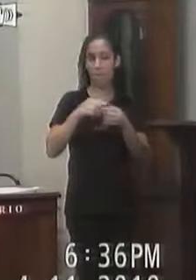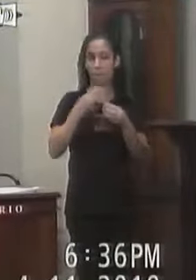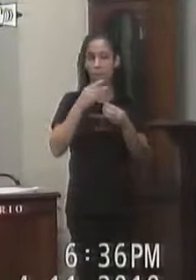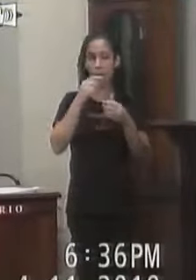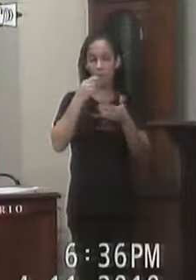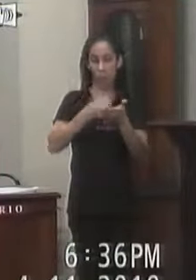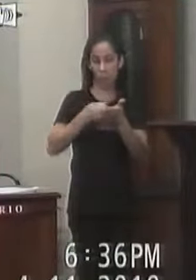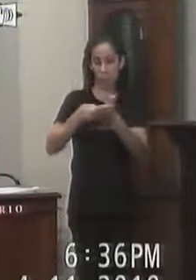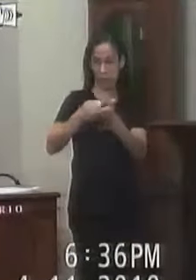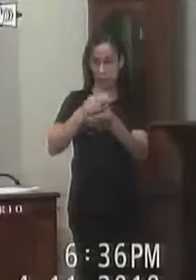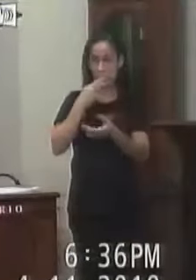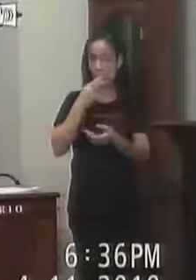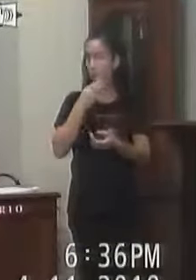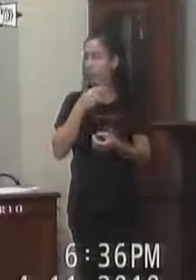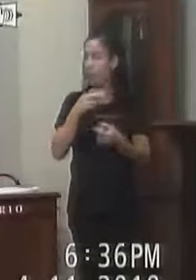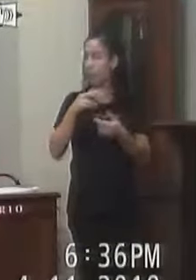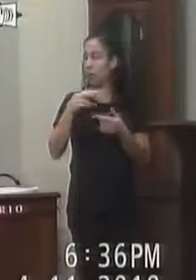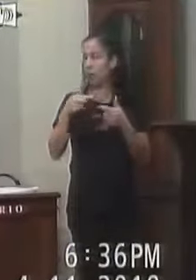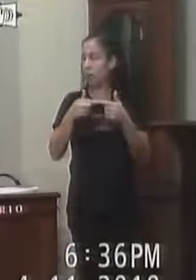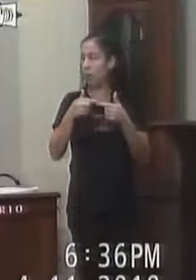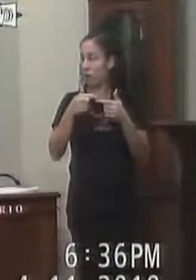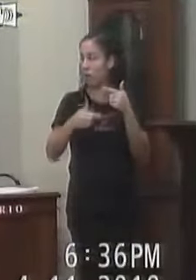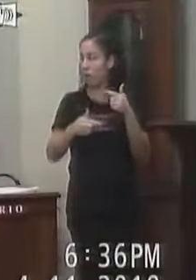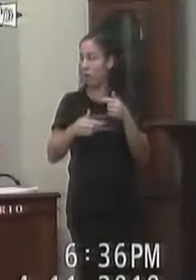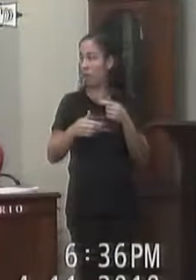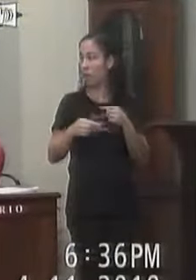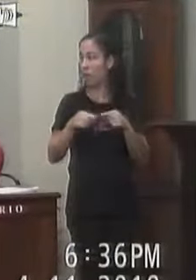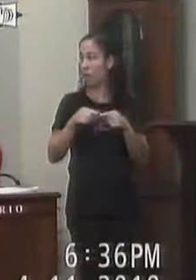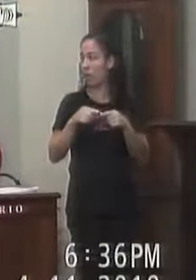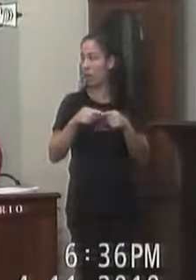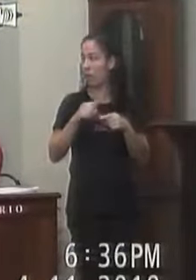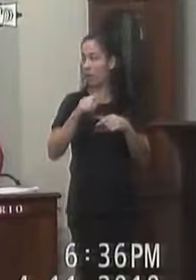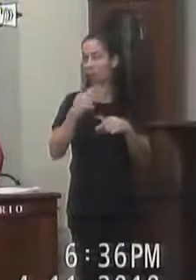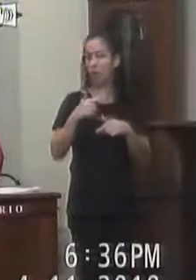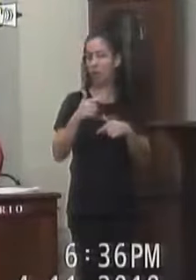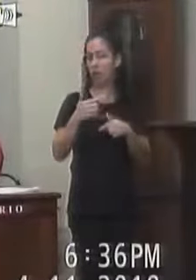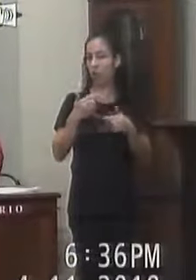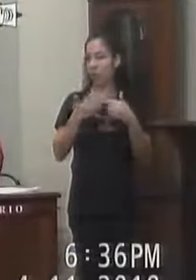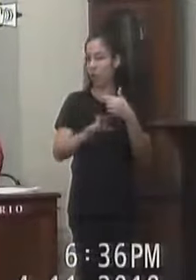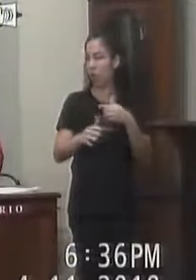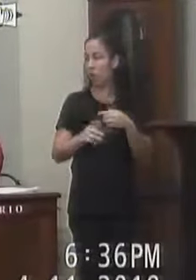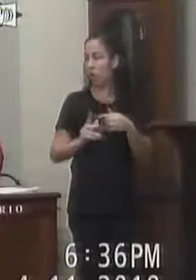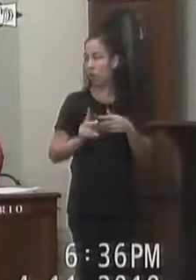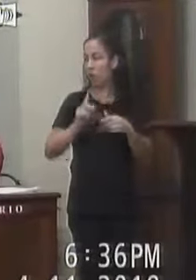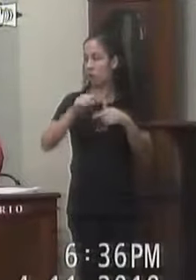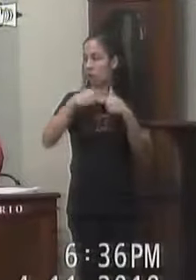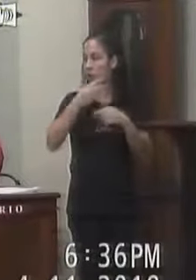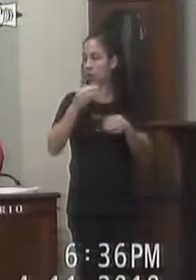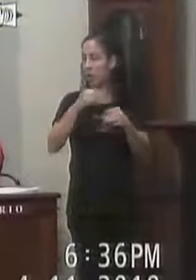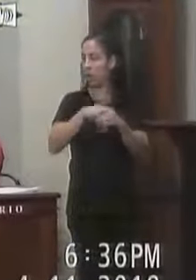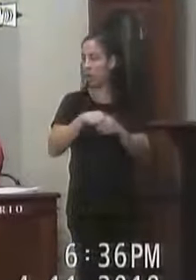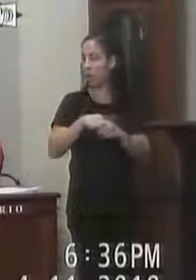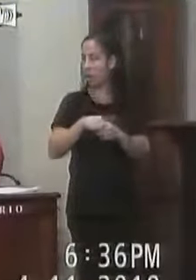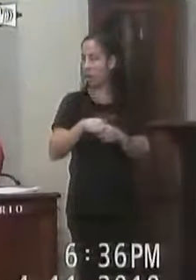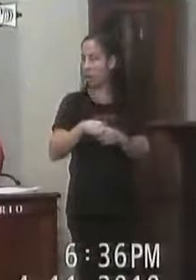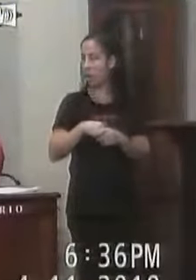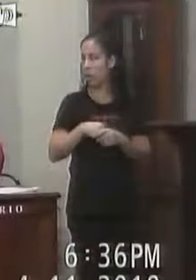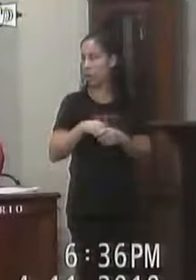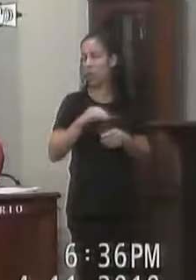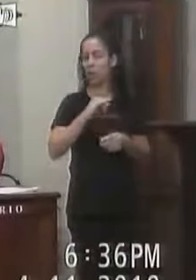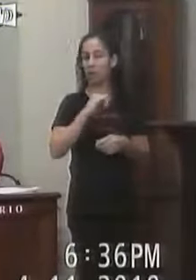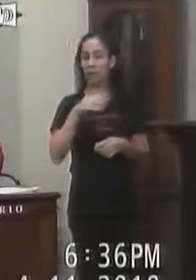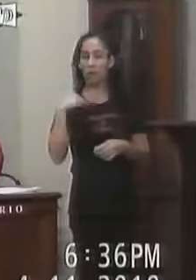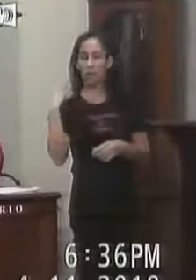obrigação É dizer que o requerimento Está em discussão E não tendo quem queira discutir Ele vai para a votação Quando o